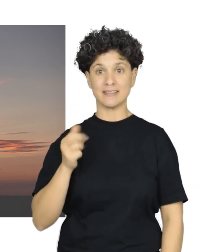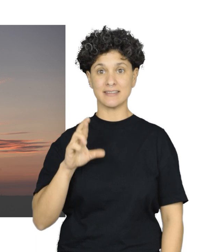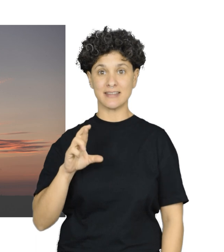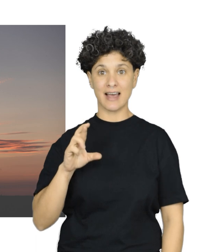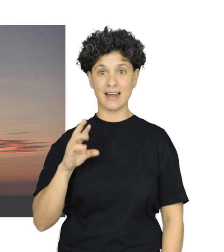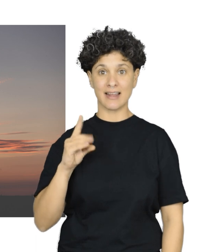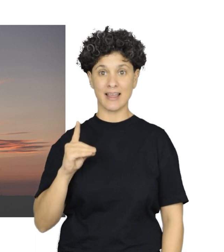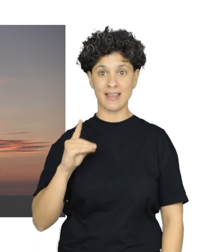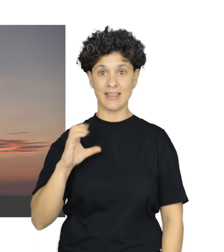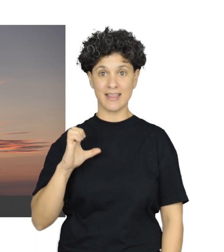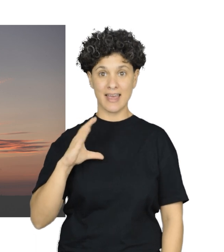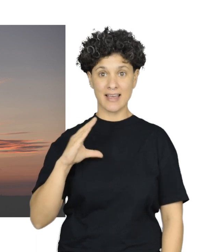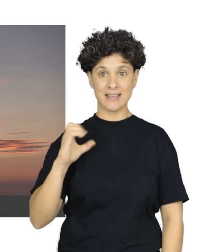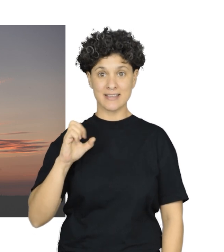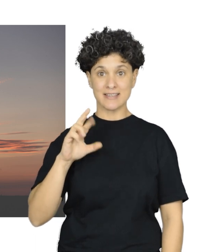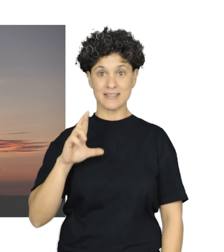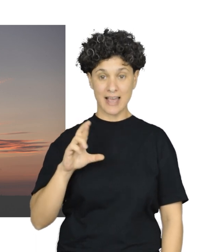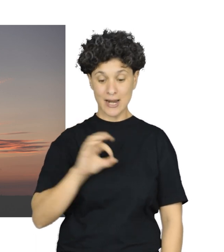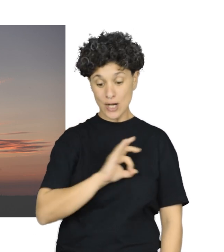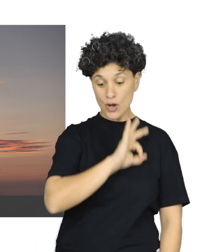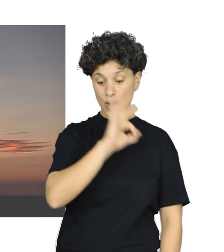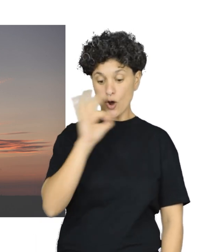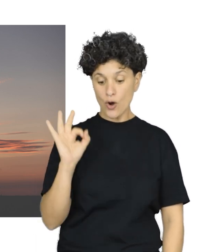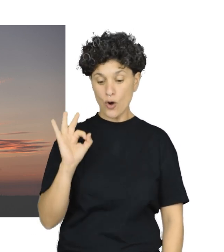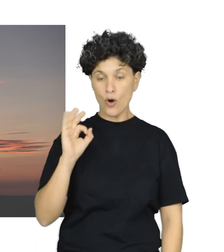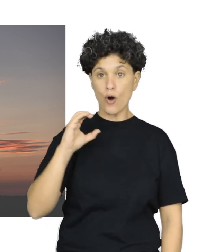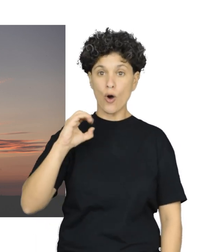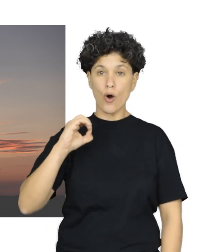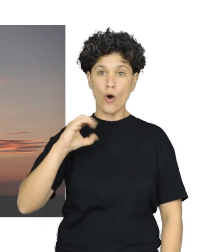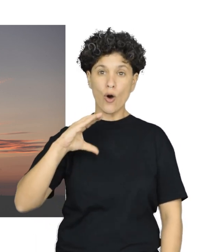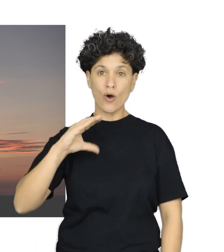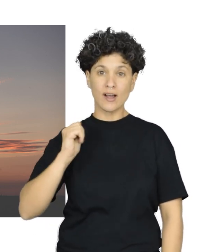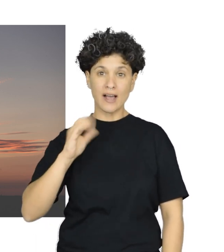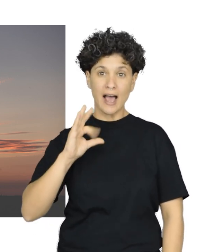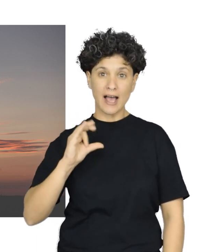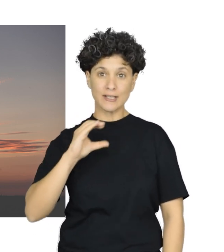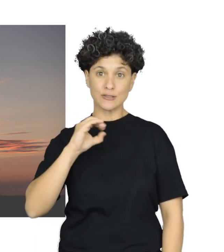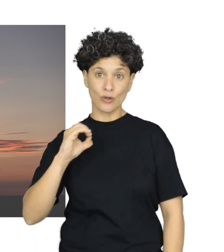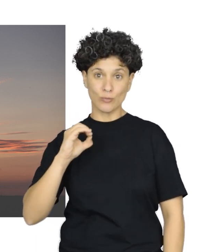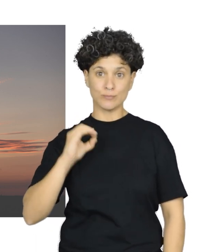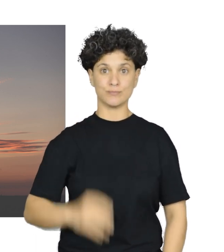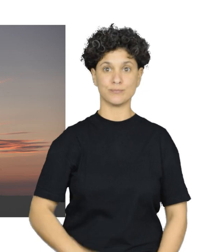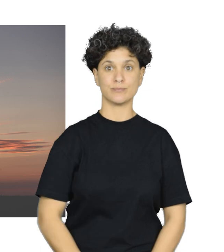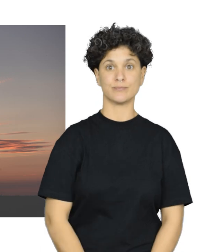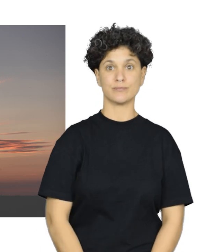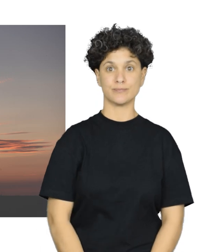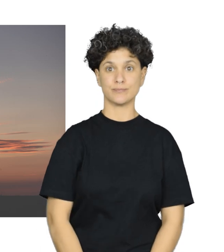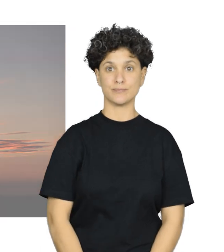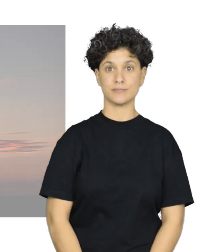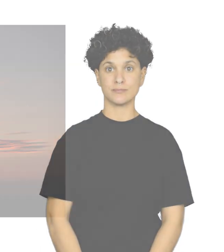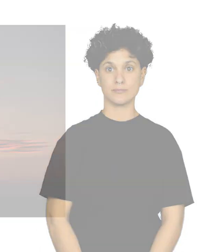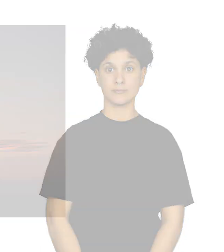Gracias por ver el video.